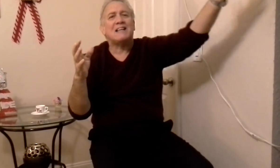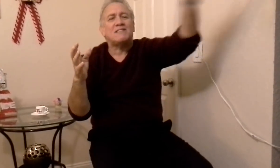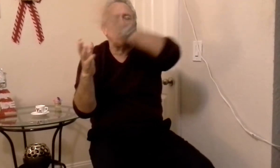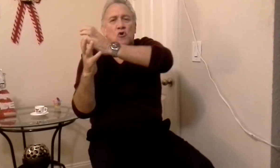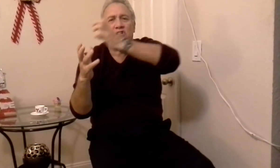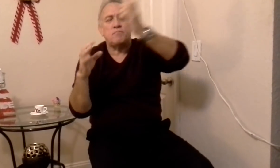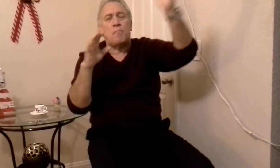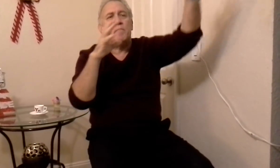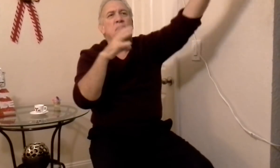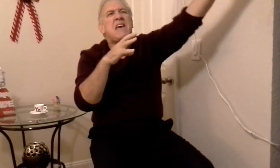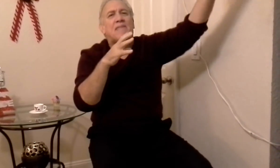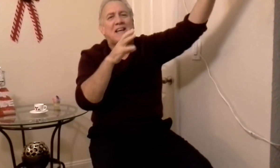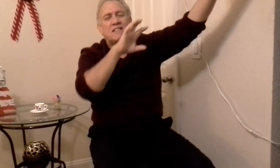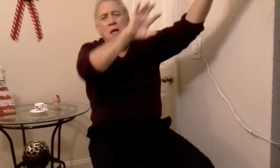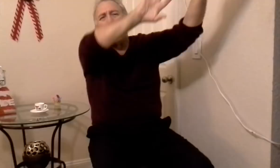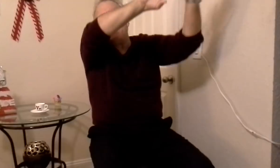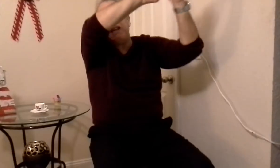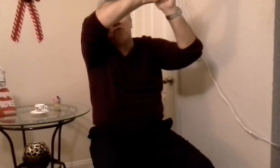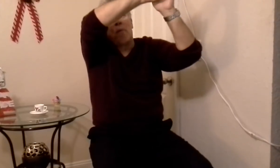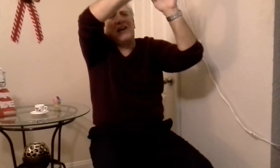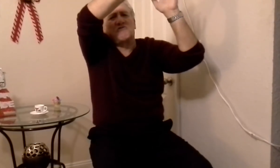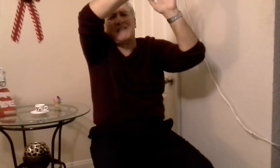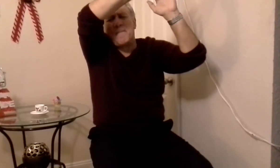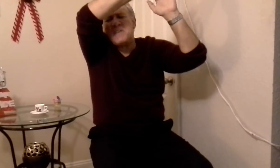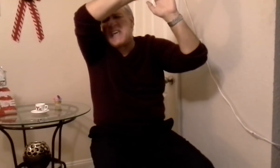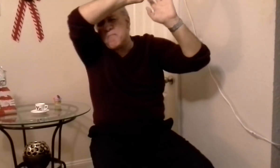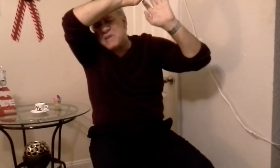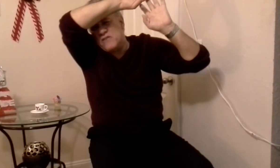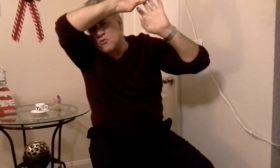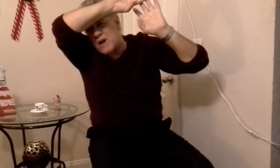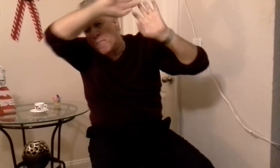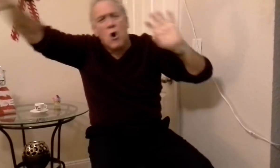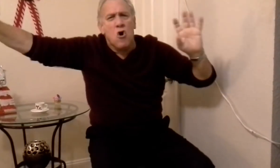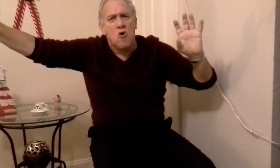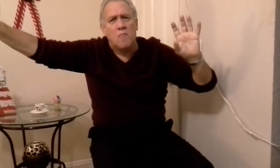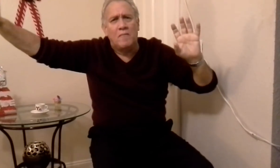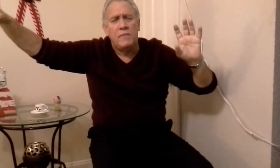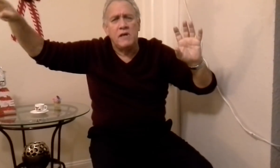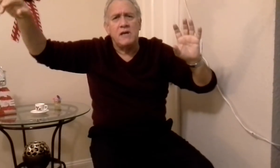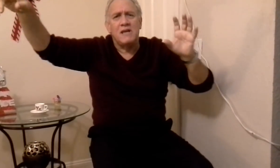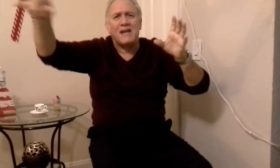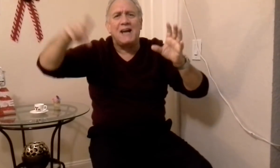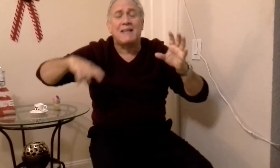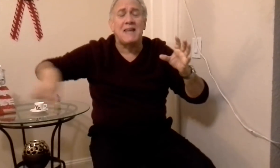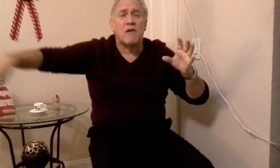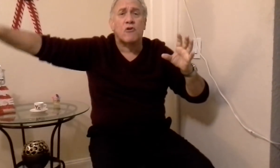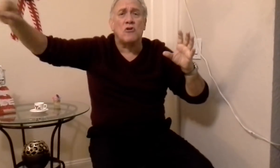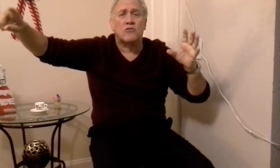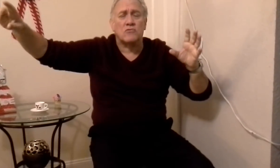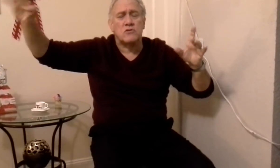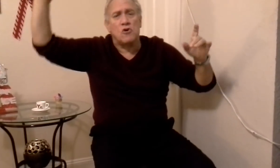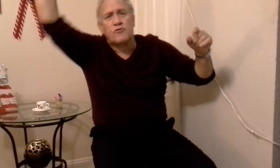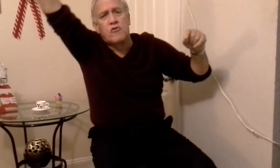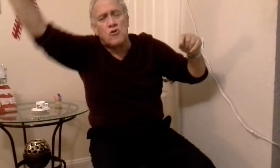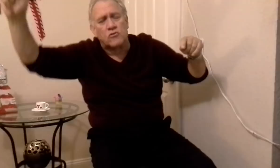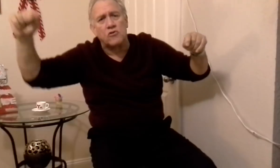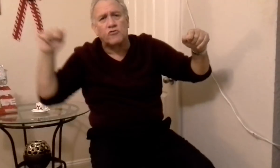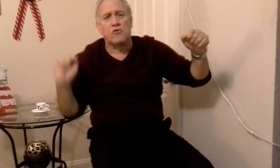asteroides, piedras viniendo a velocidad bien, bien dura, ¡BOOM! y ahí tenían rotos, y otros rotos, y otros